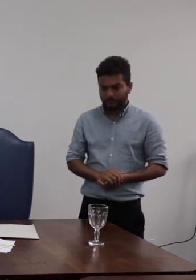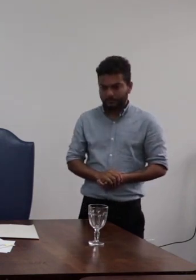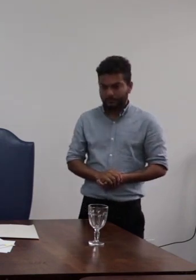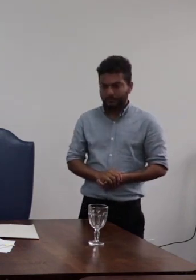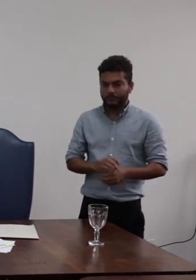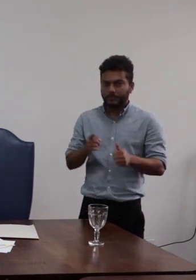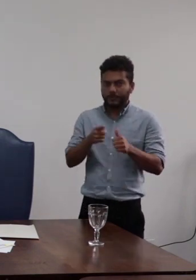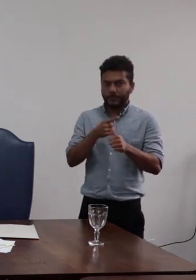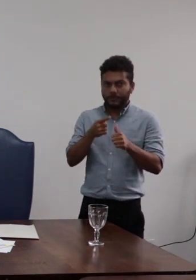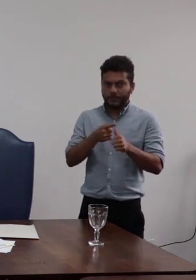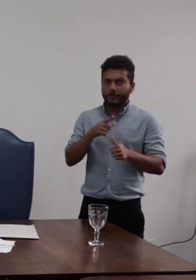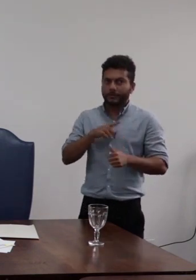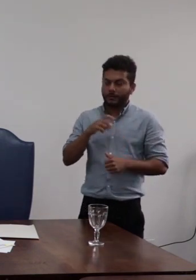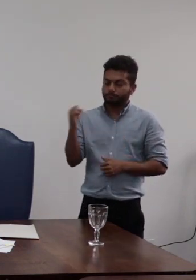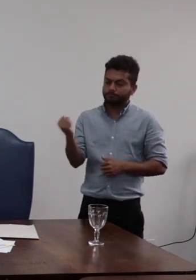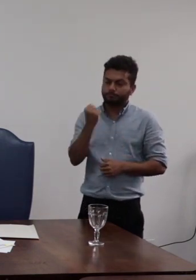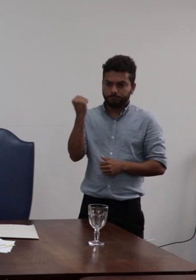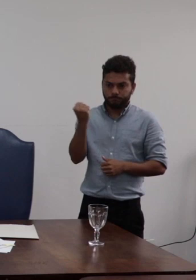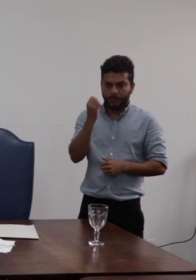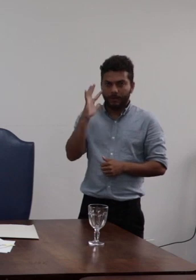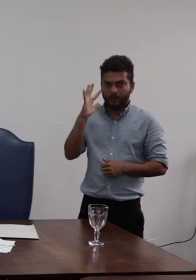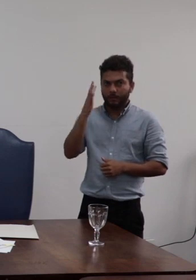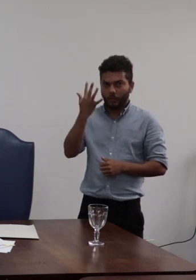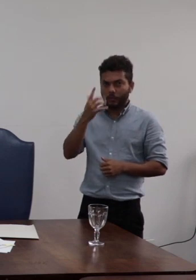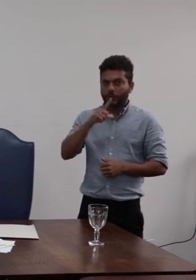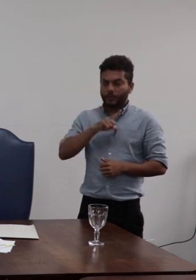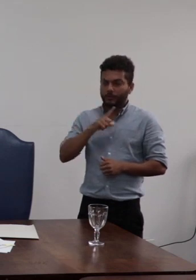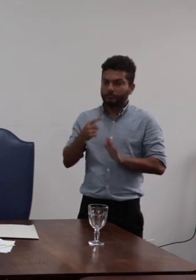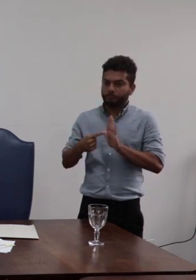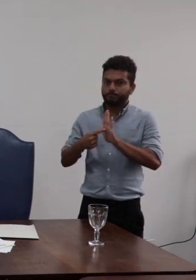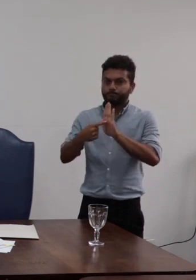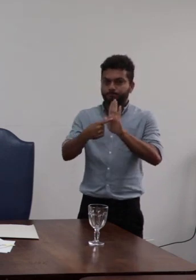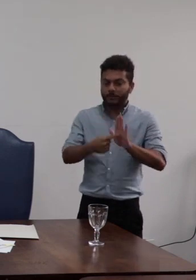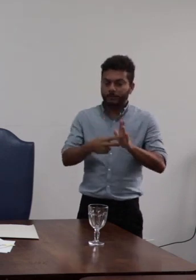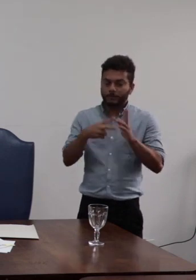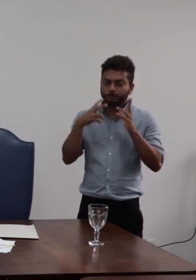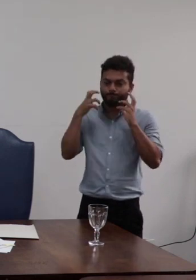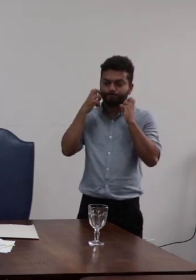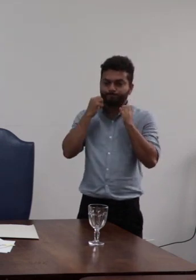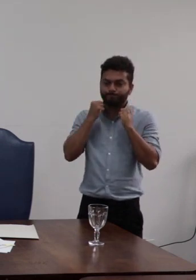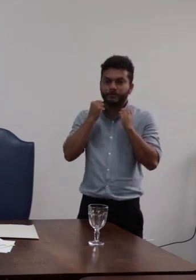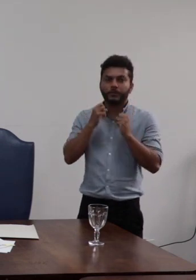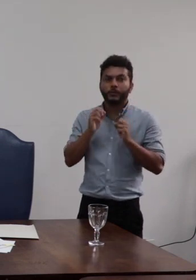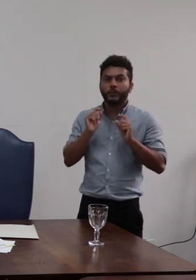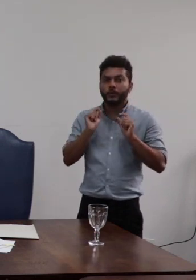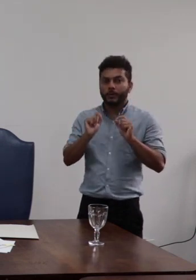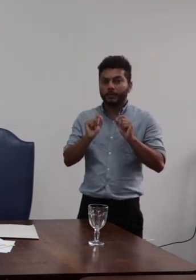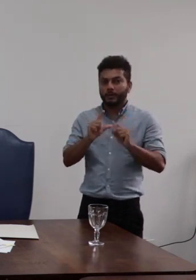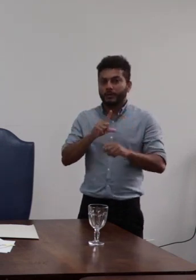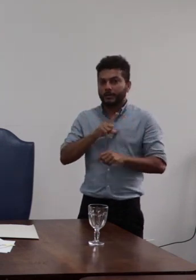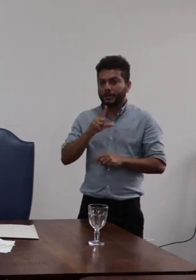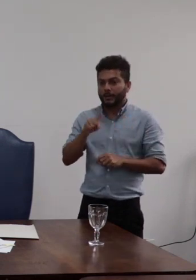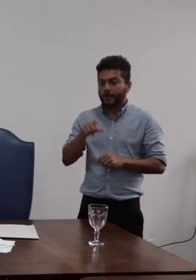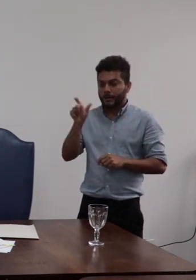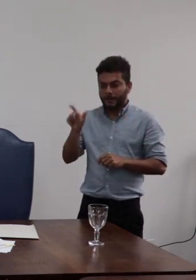considerando a gravidade da situação que expõe de forma constrangedora a servidora